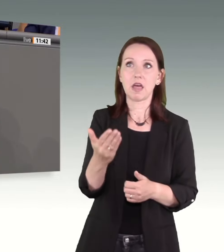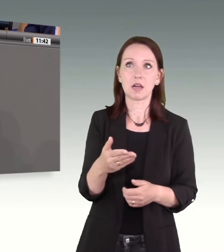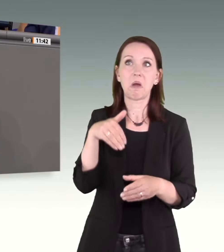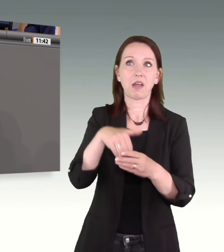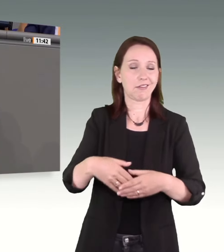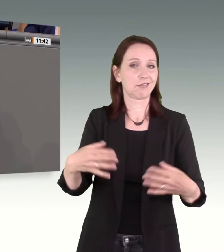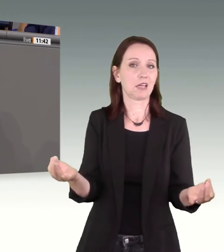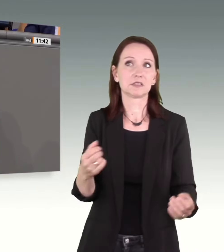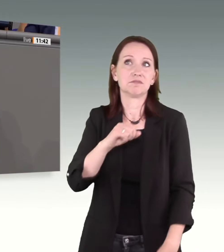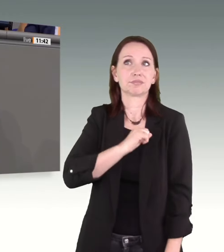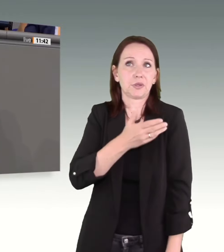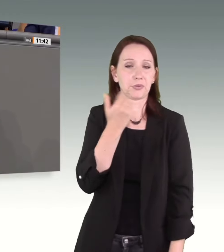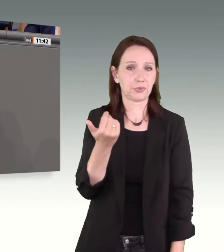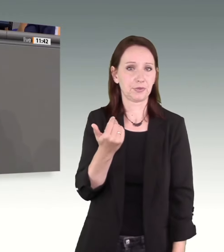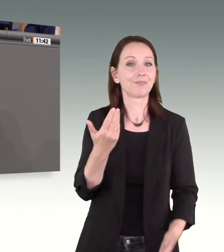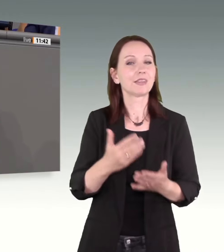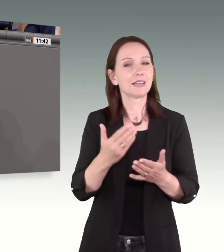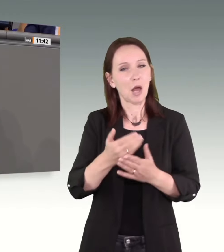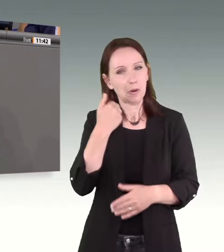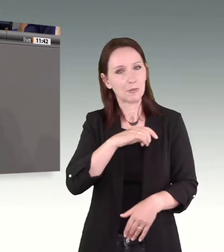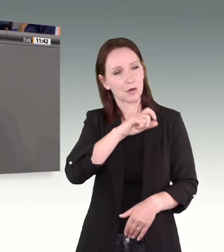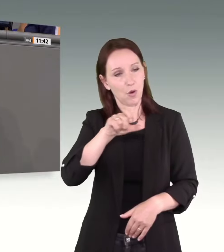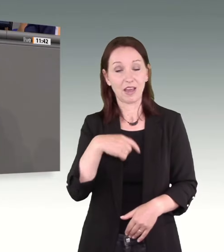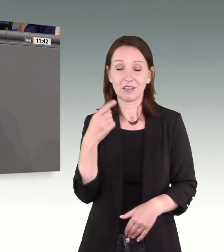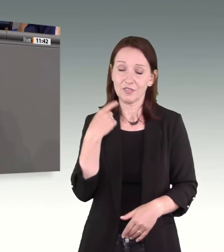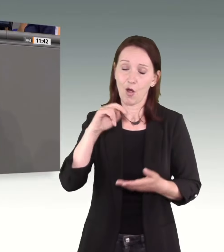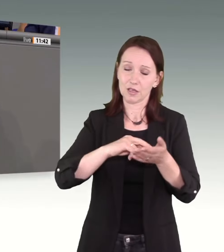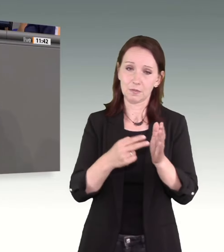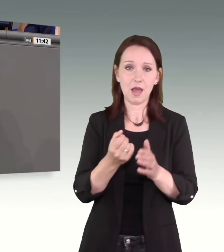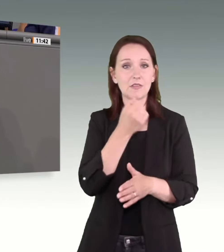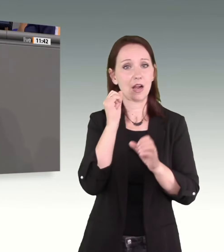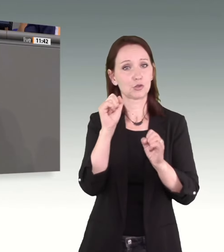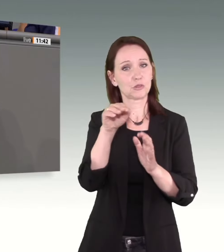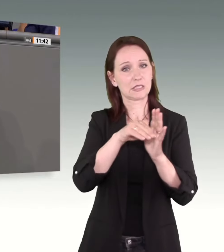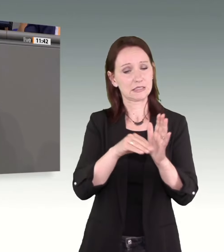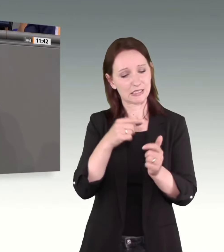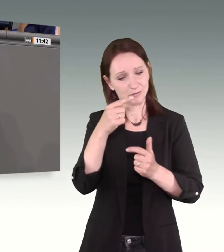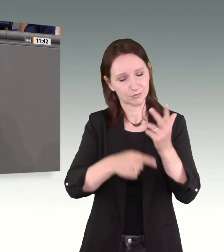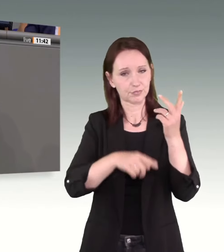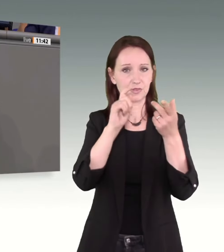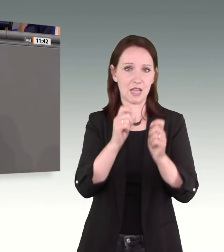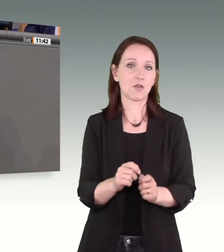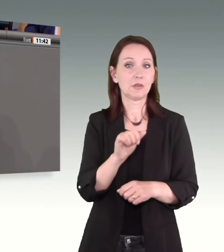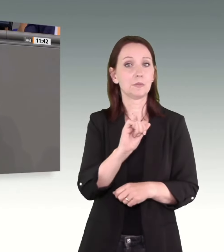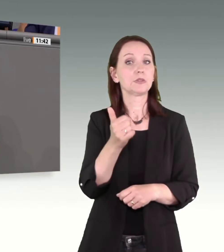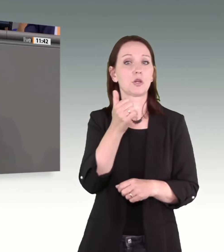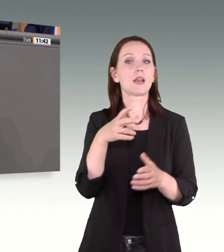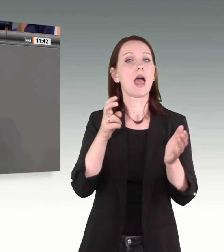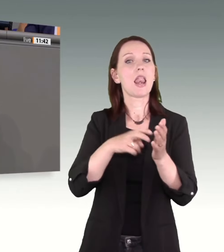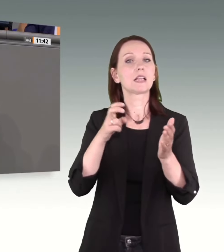Kolleginnen und Kollegen, planen wir unter anderem etliche Änderungen im Gewaltschutzgesetz, insbesondere die Einführung der elektronischen